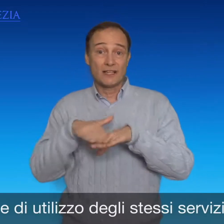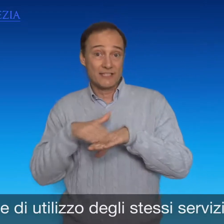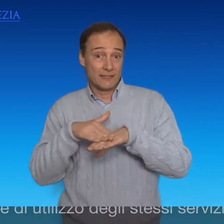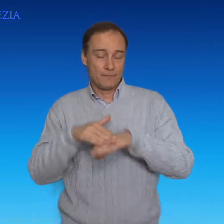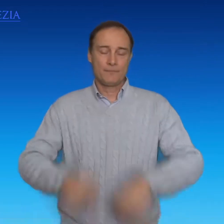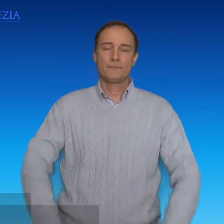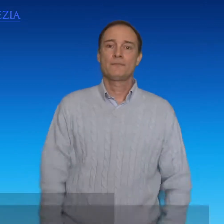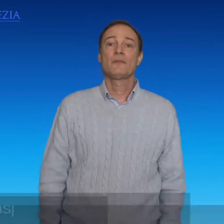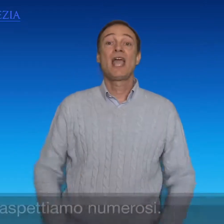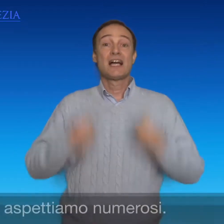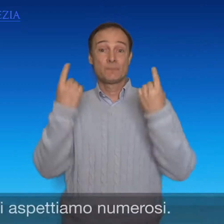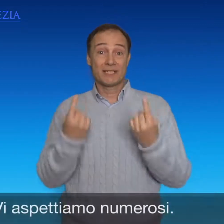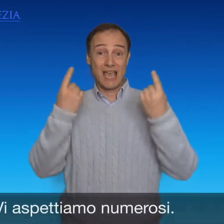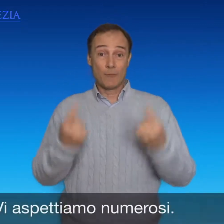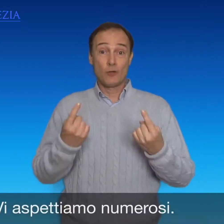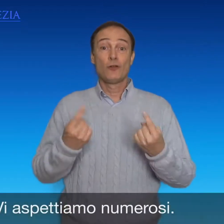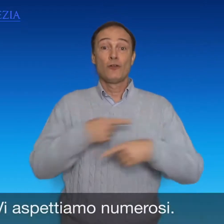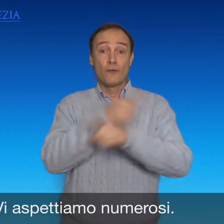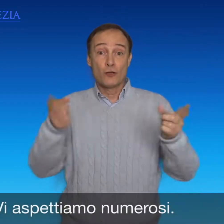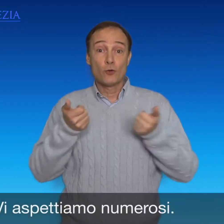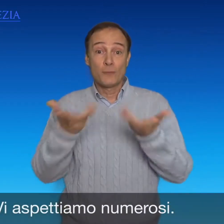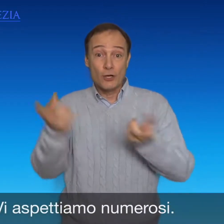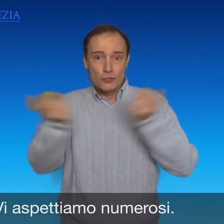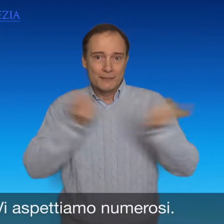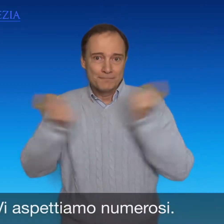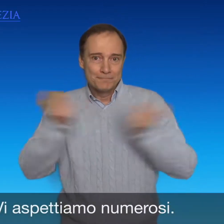servizi. Vi aspettiamo numerosi, arrivederci!